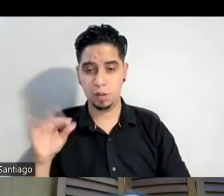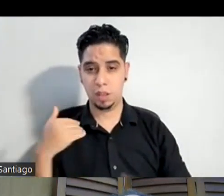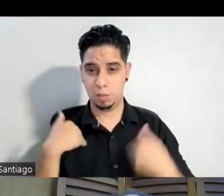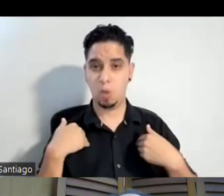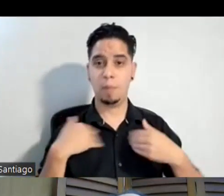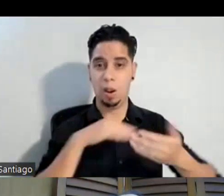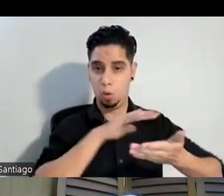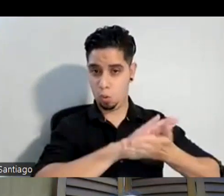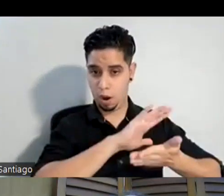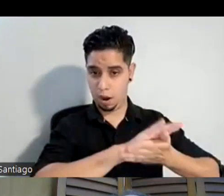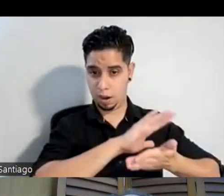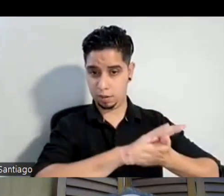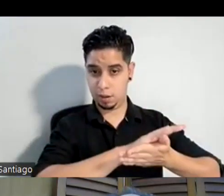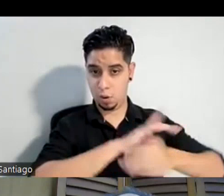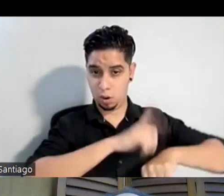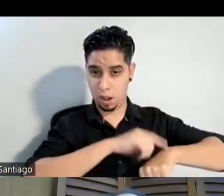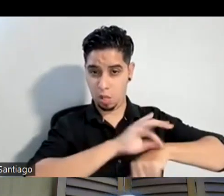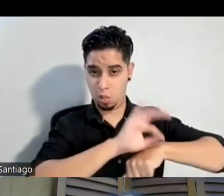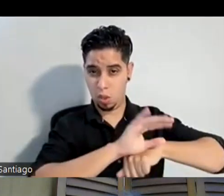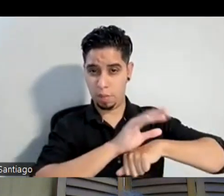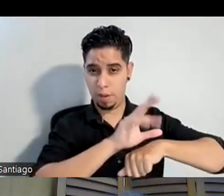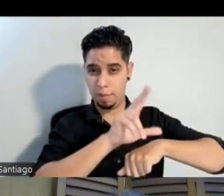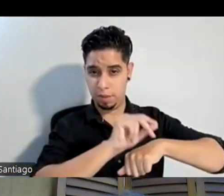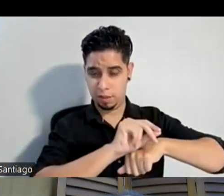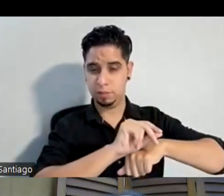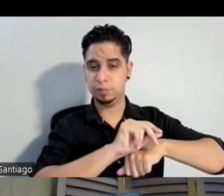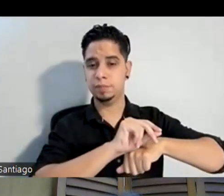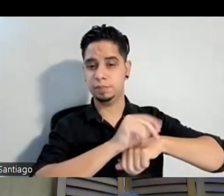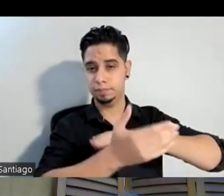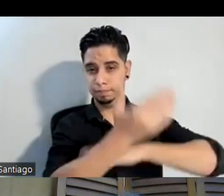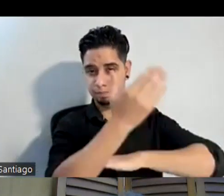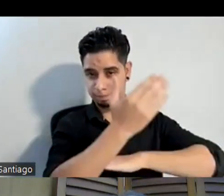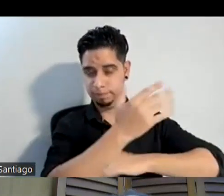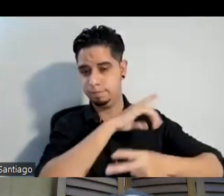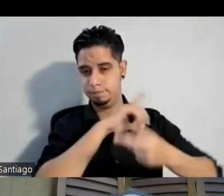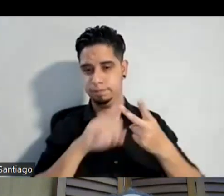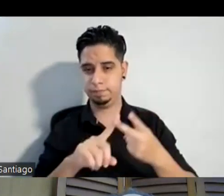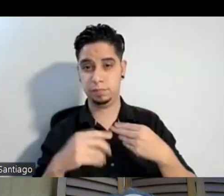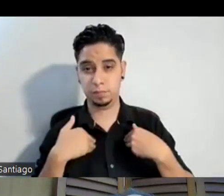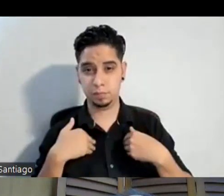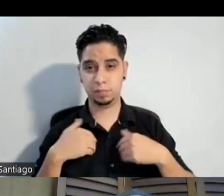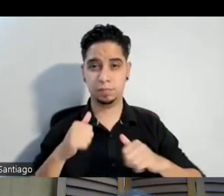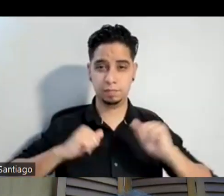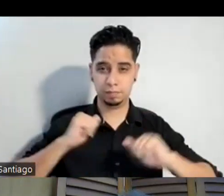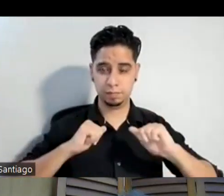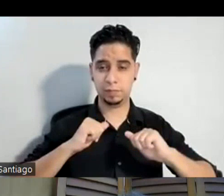las 9 y media exacto las 9 y media de la mañana y tenemos funciones estudiantiles el 8